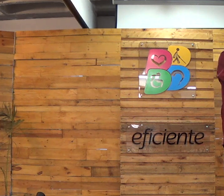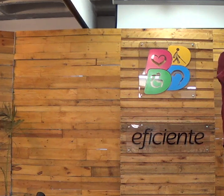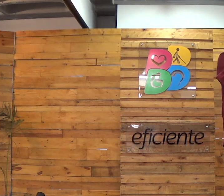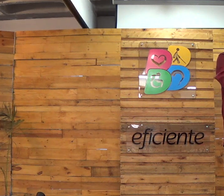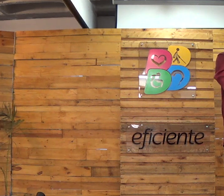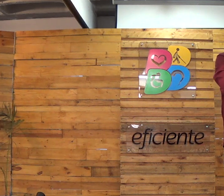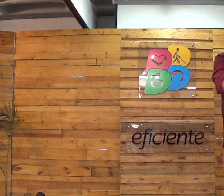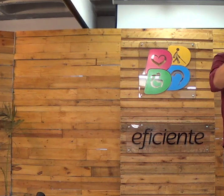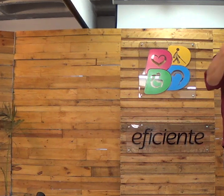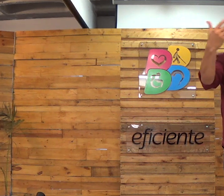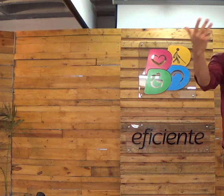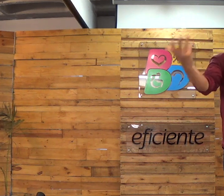Não sei.